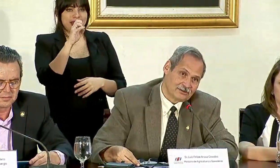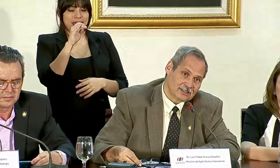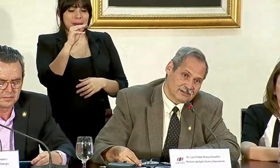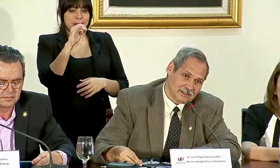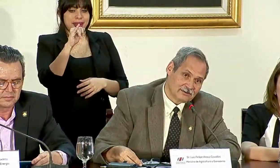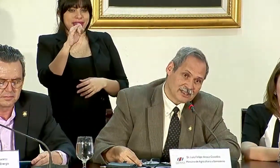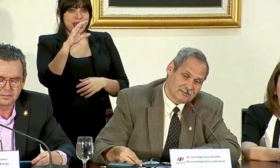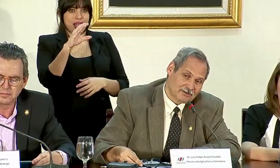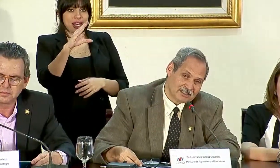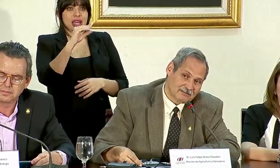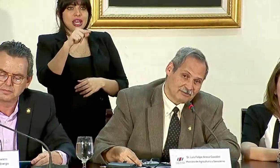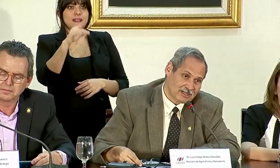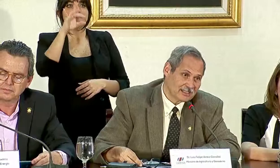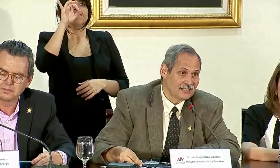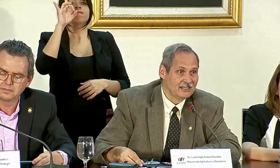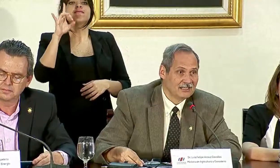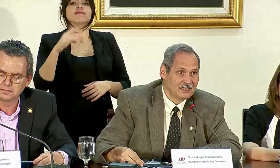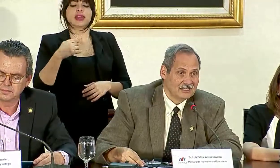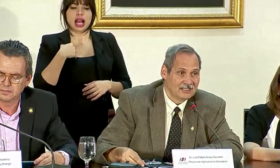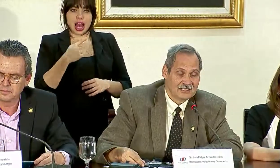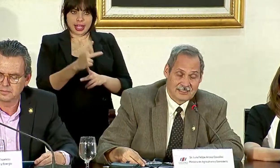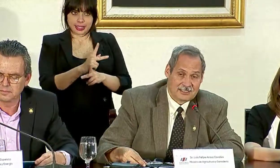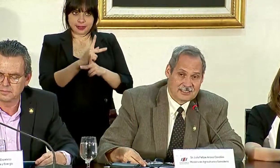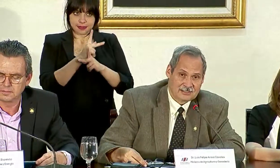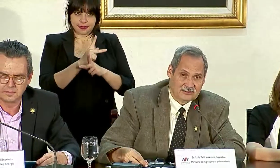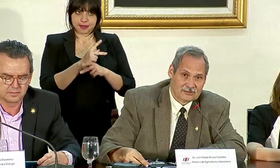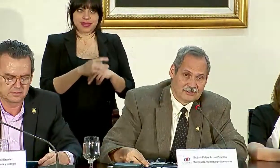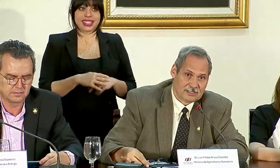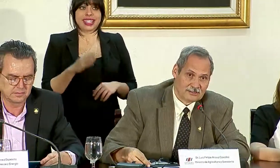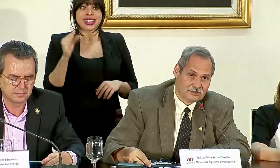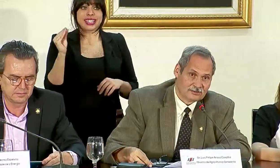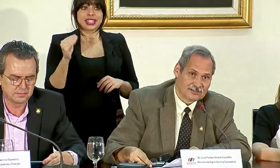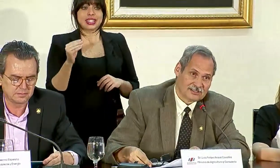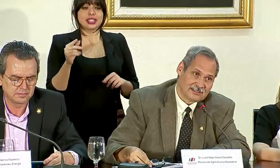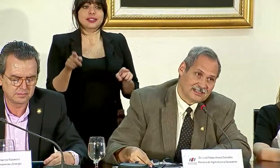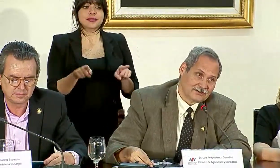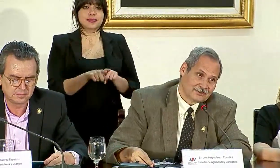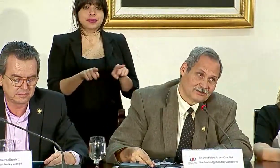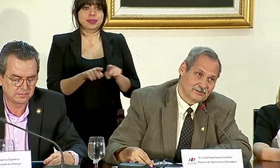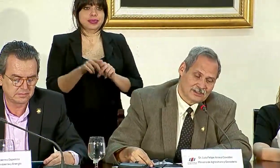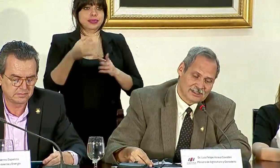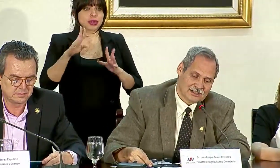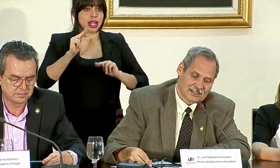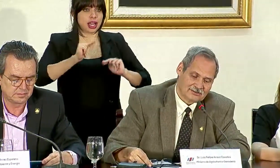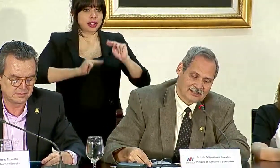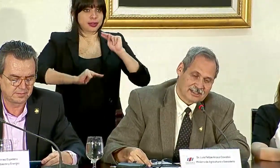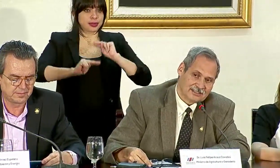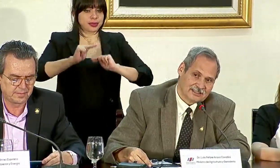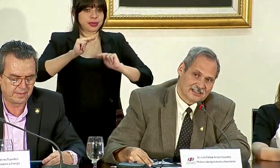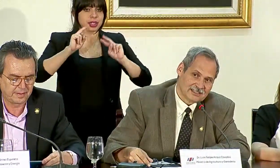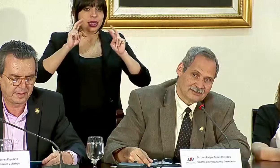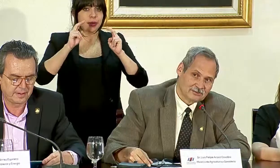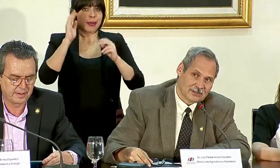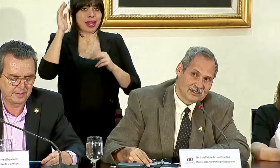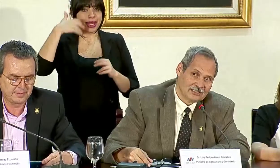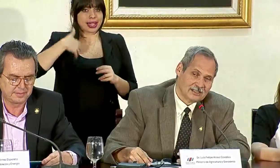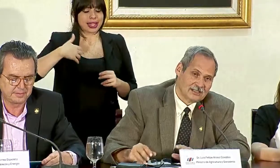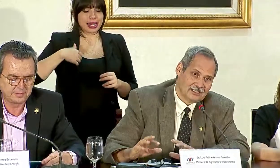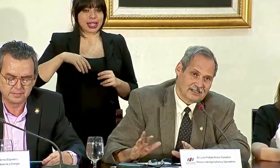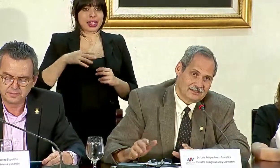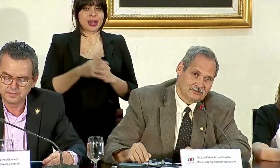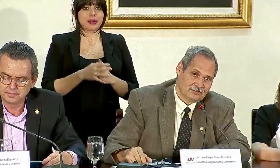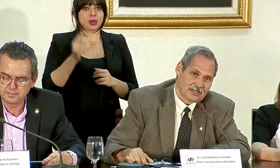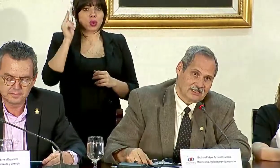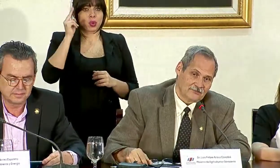declaró que había lugar para una salvaguarda, e incluso se negoció en el caso de Argentina y de Uruguay